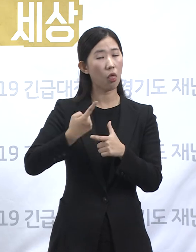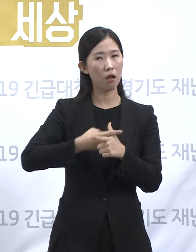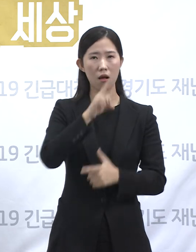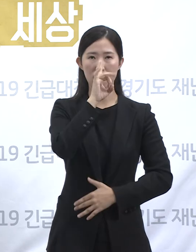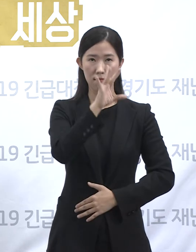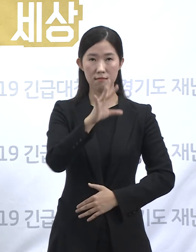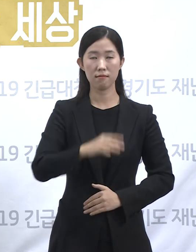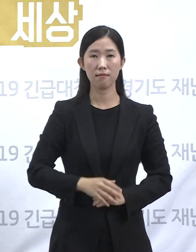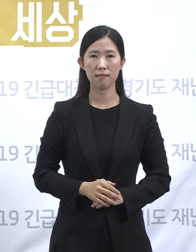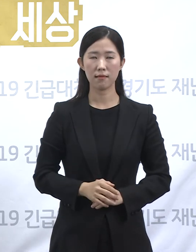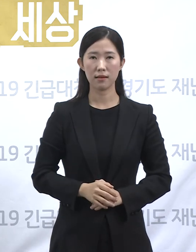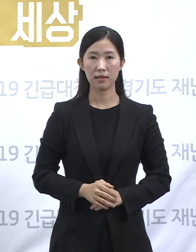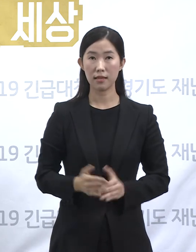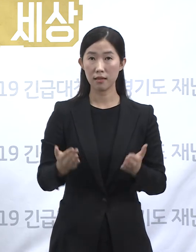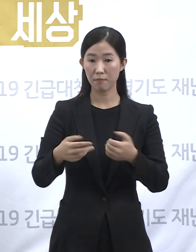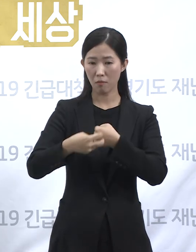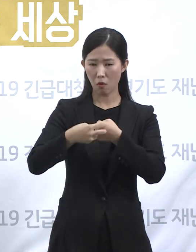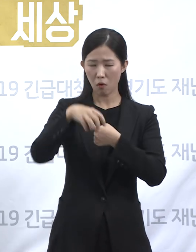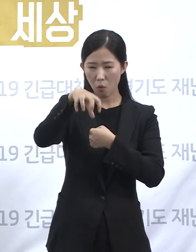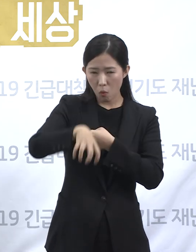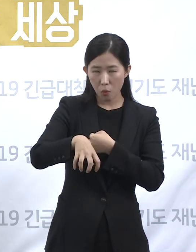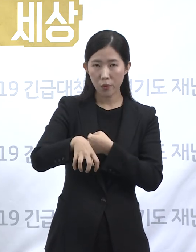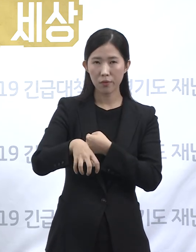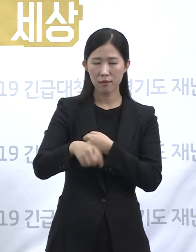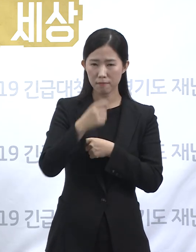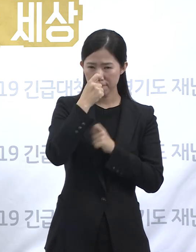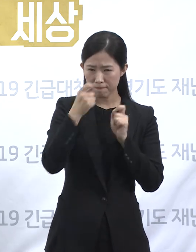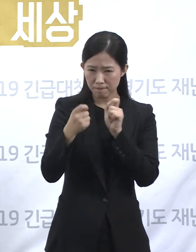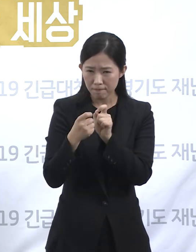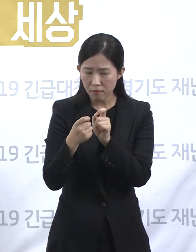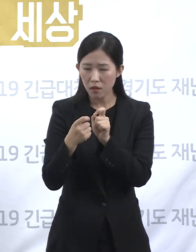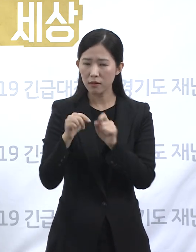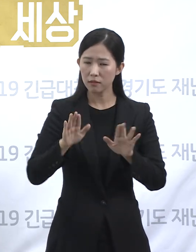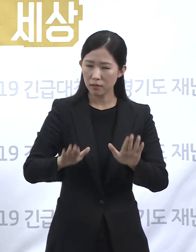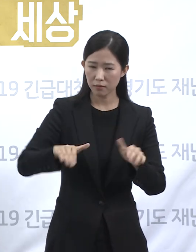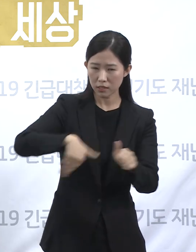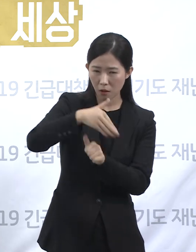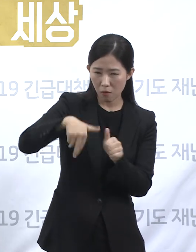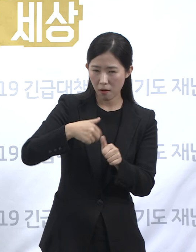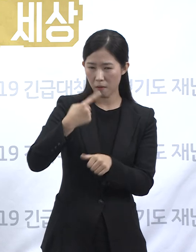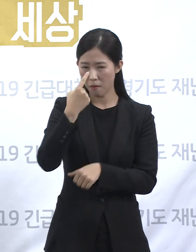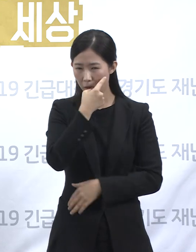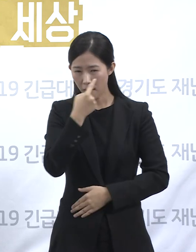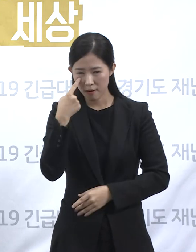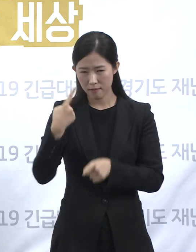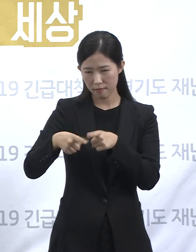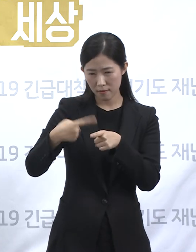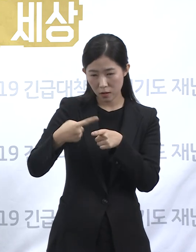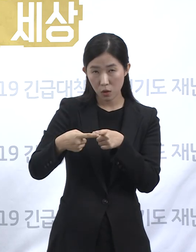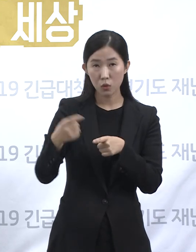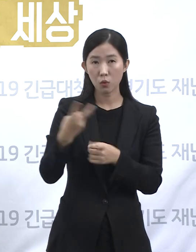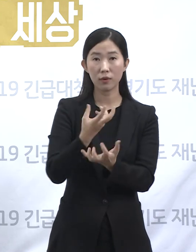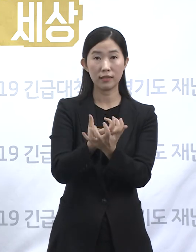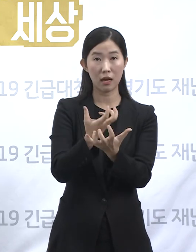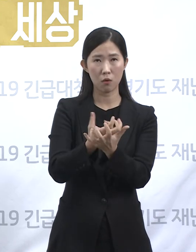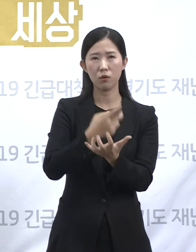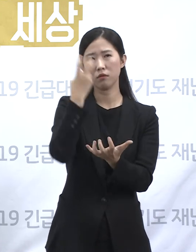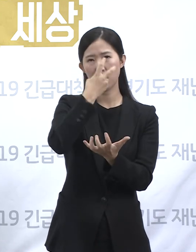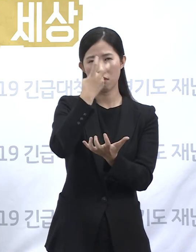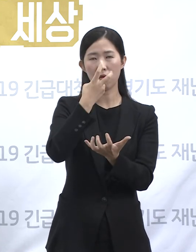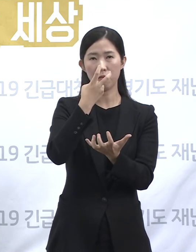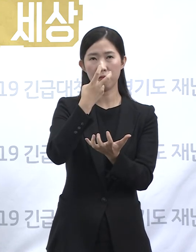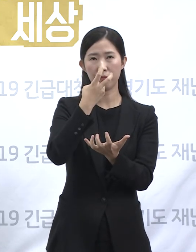밀착해서 실제 현상을 정확하게 파악하고 자료들을 세밀하게 점검하면서